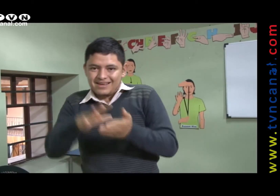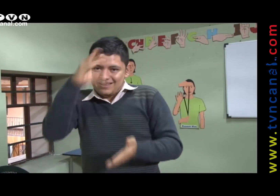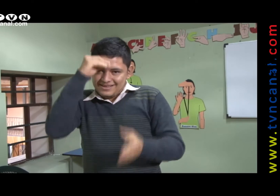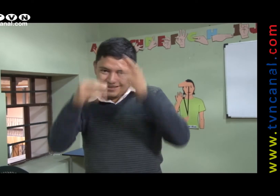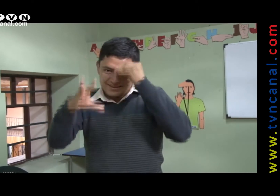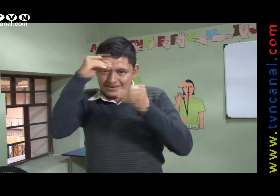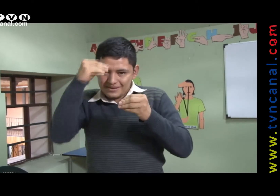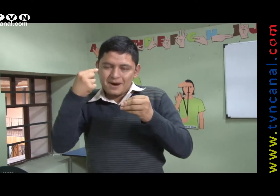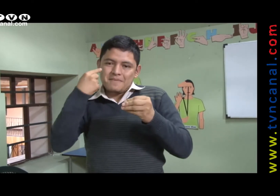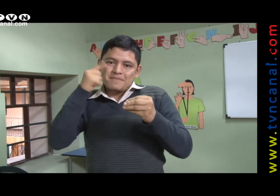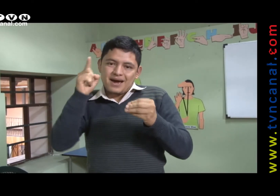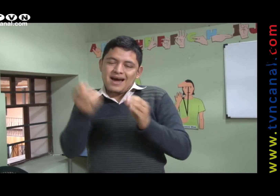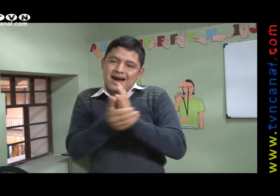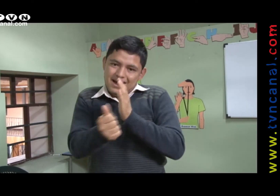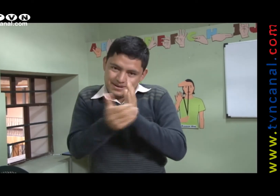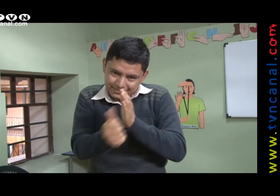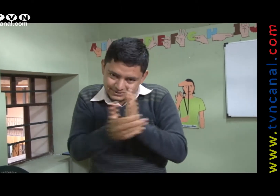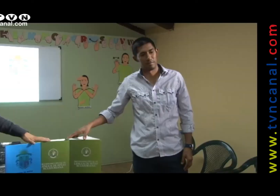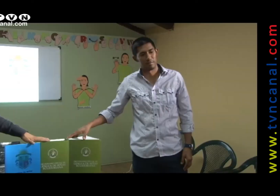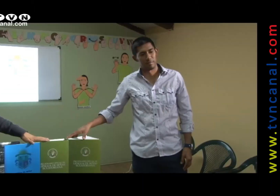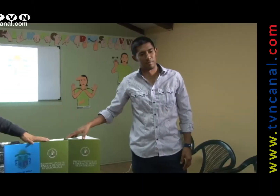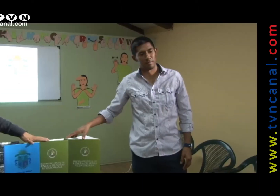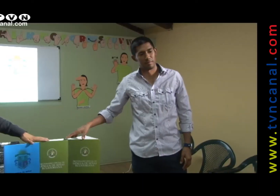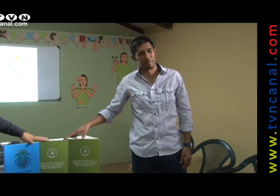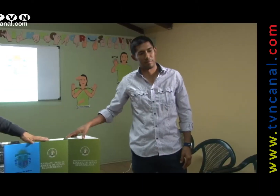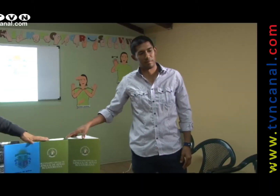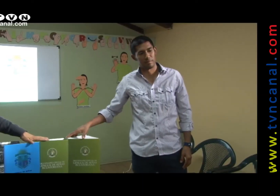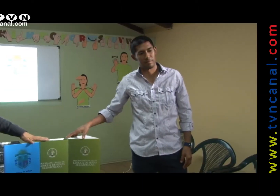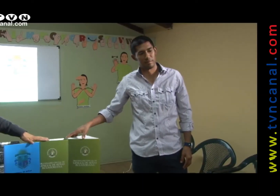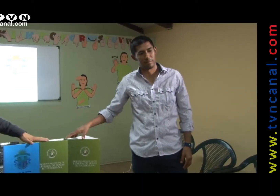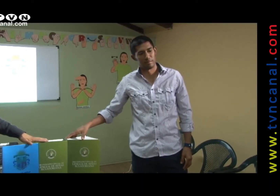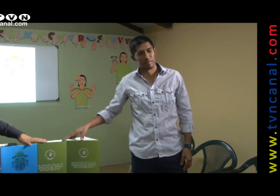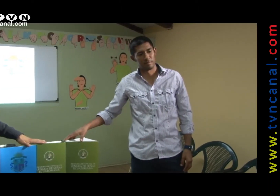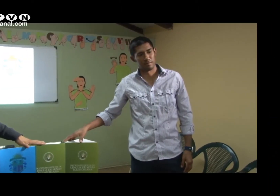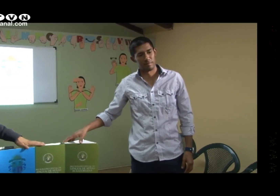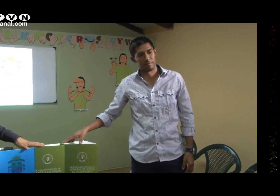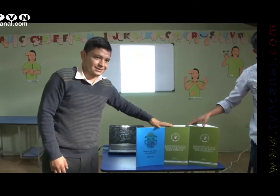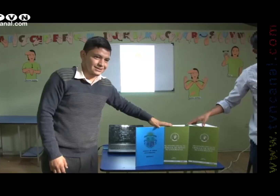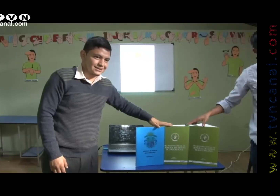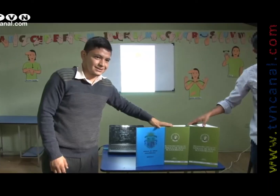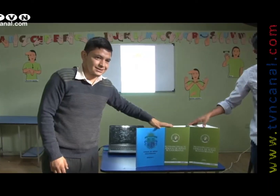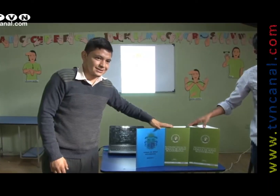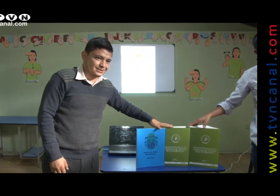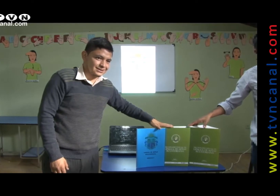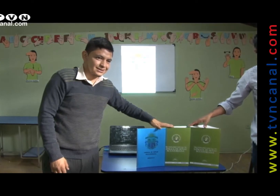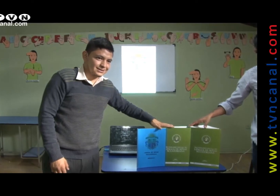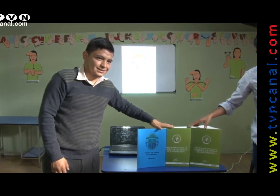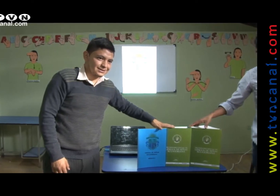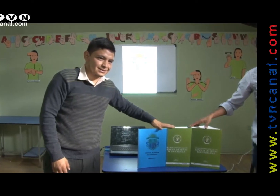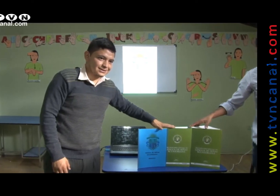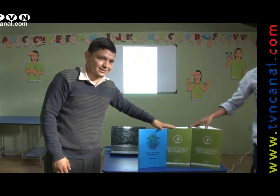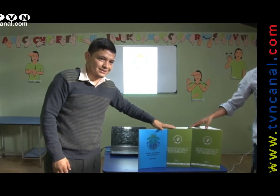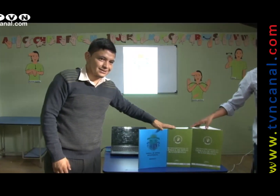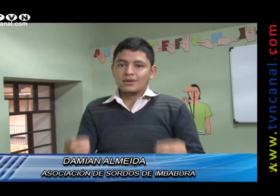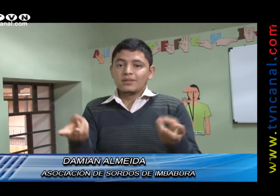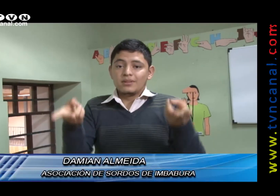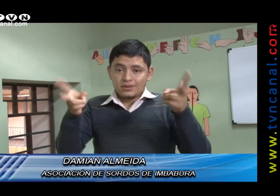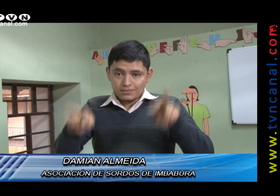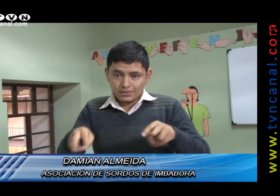queremos que participen y aprendan. Este será el primer módulo de 4 que tendrán una duración total de 120 horas. Y también